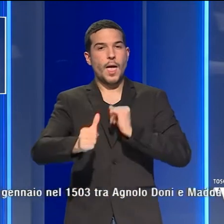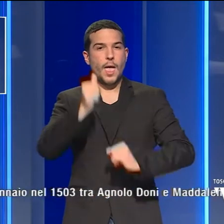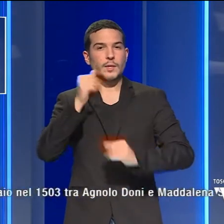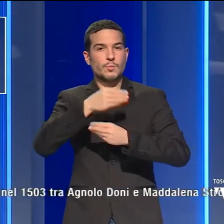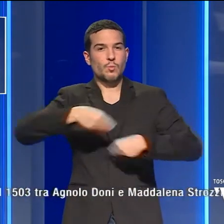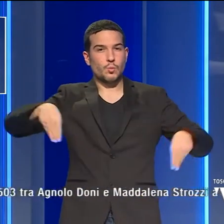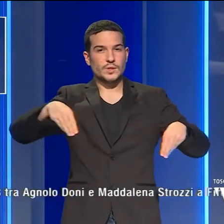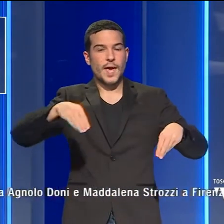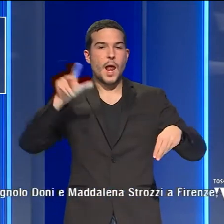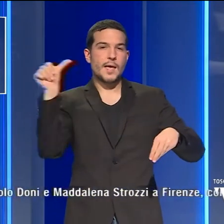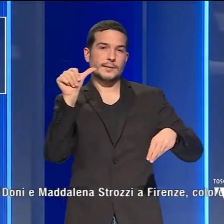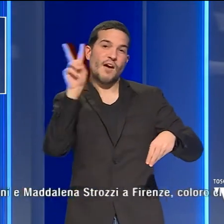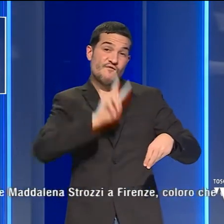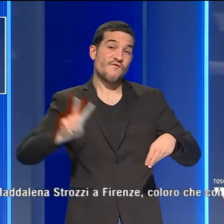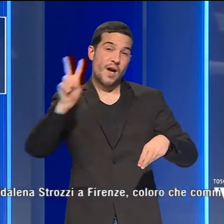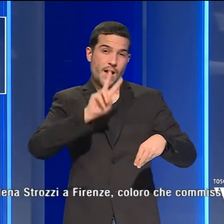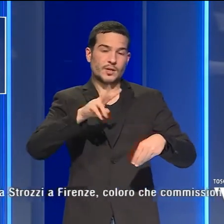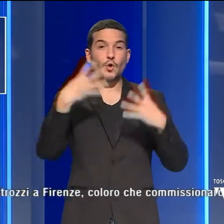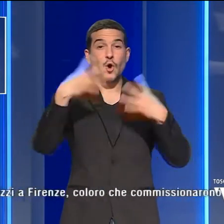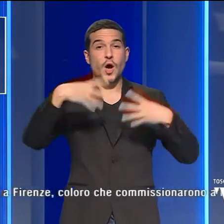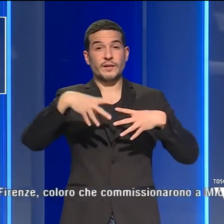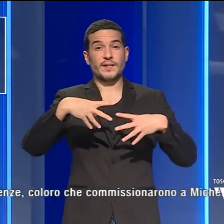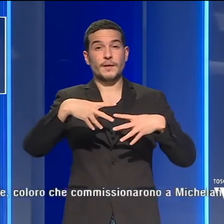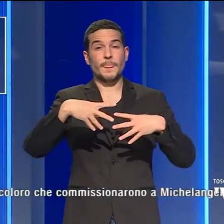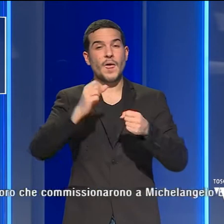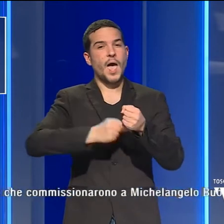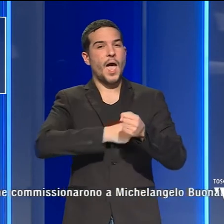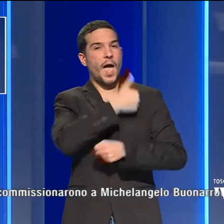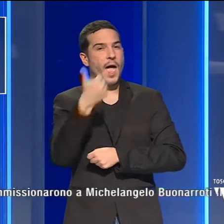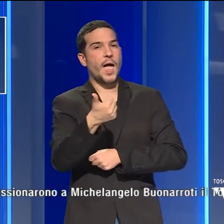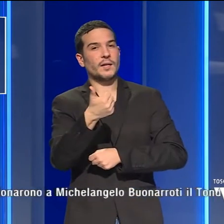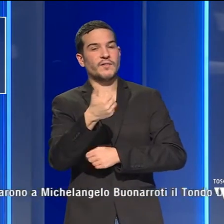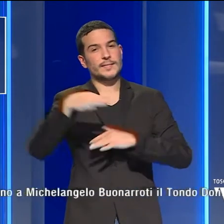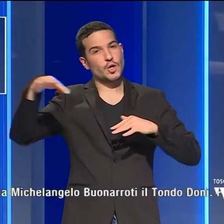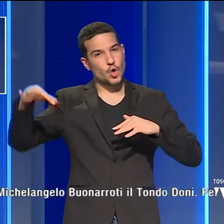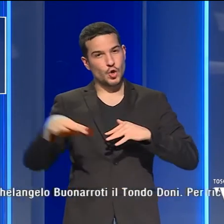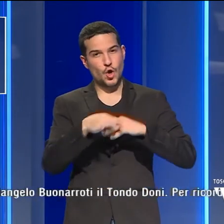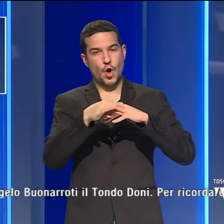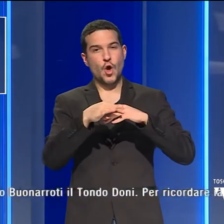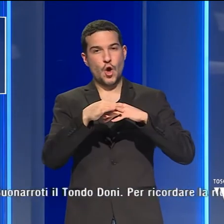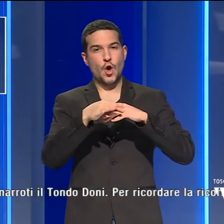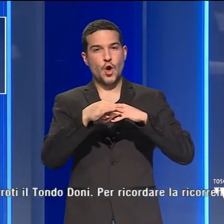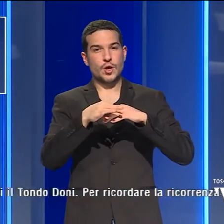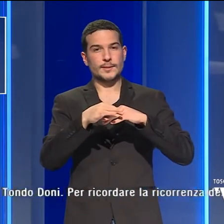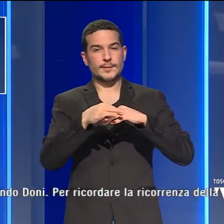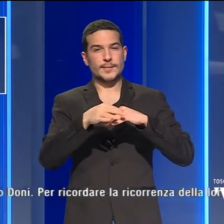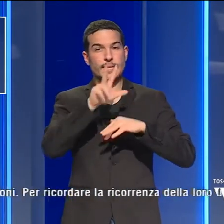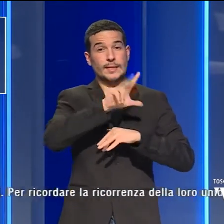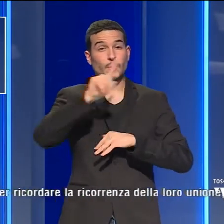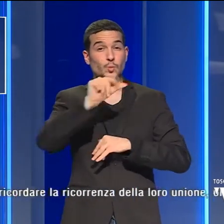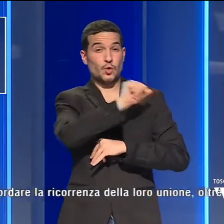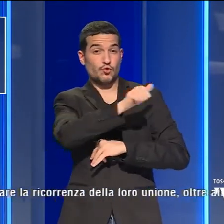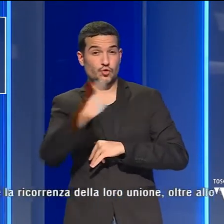di San Valentino, organizzato per l'anniversario delle fastose nozze celebrate il 31